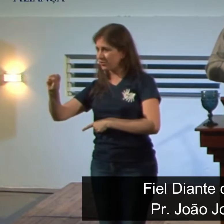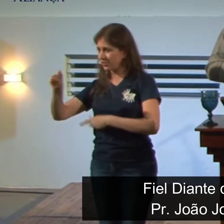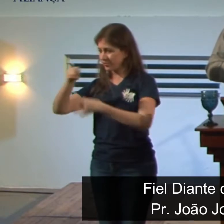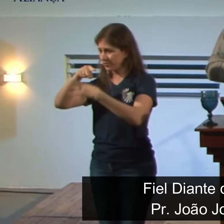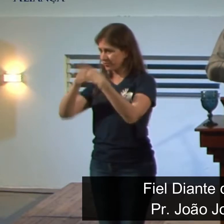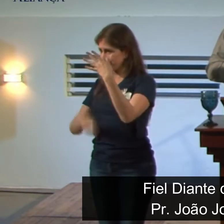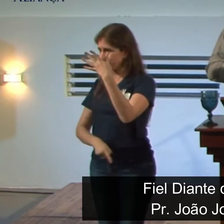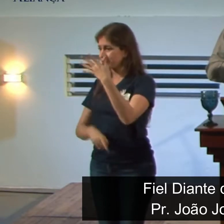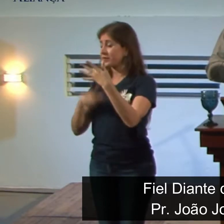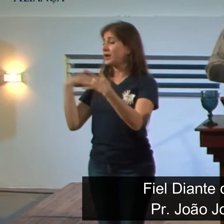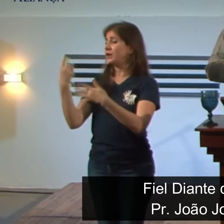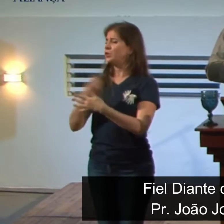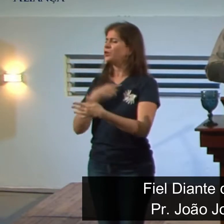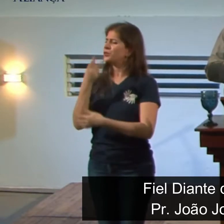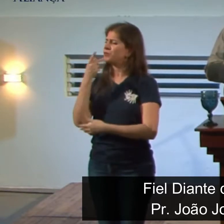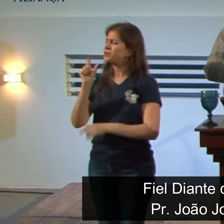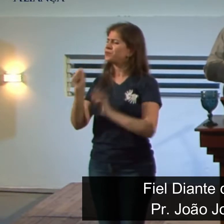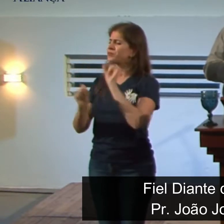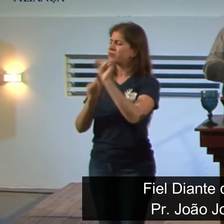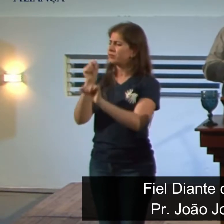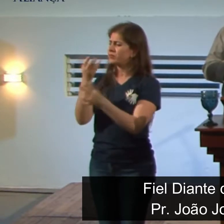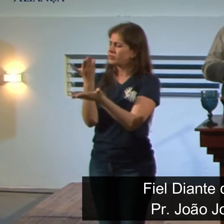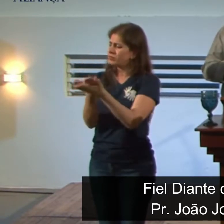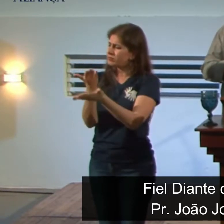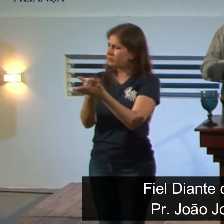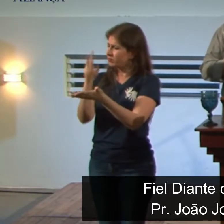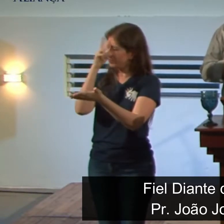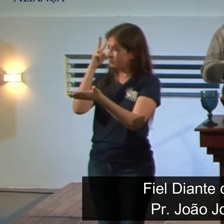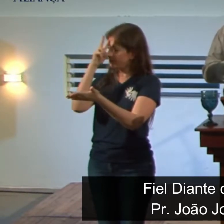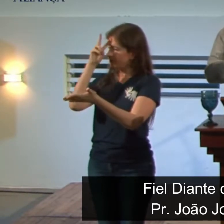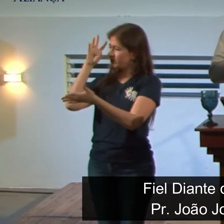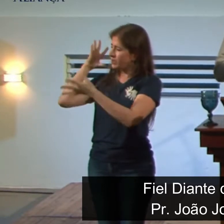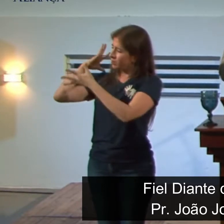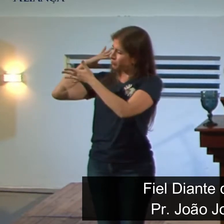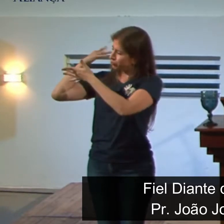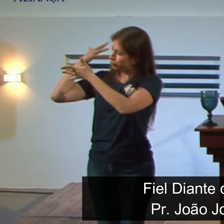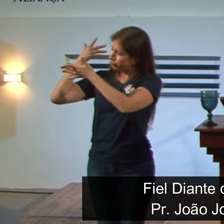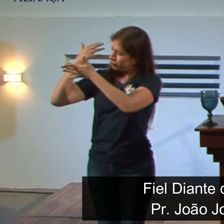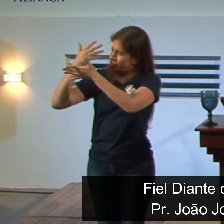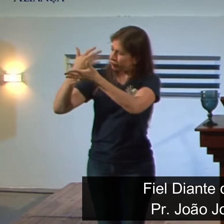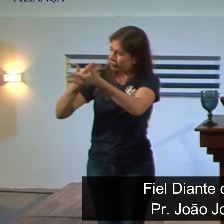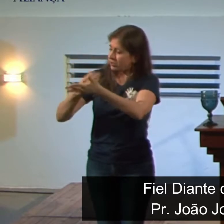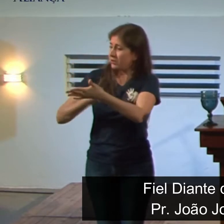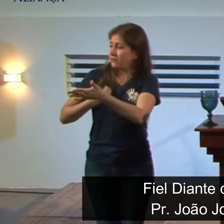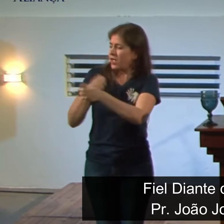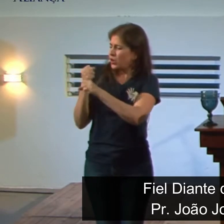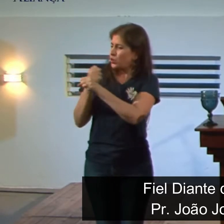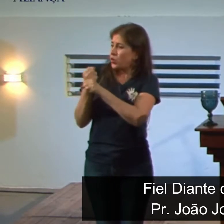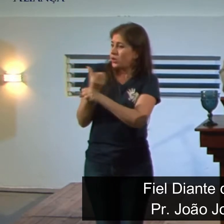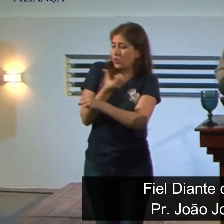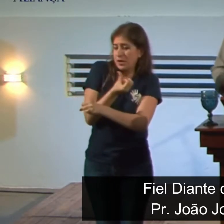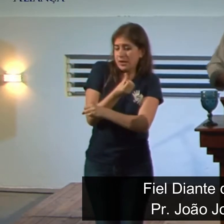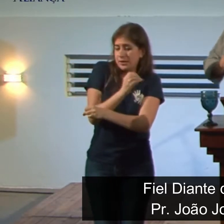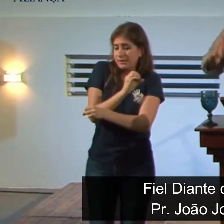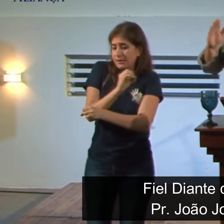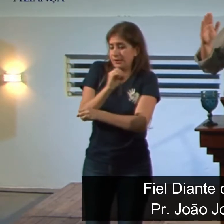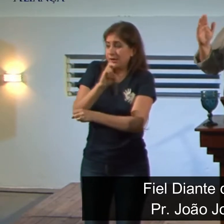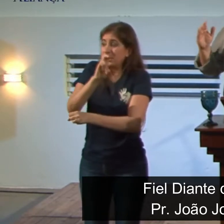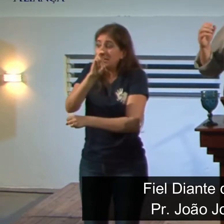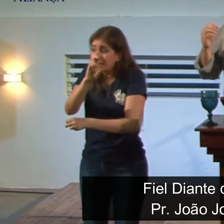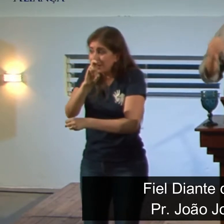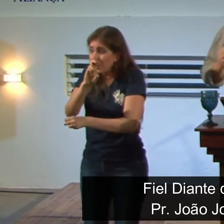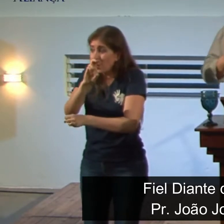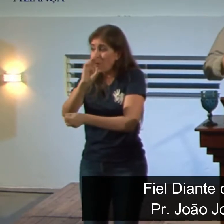Os acontecimentos históricos narrados na obra se estendem aproximadamente do ano 605